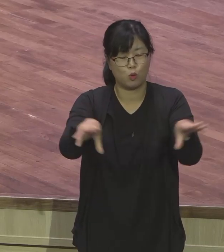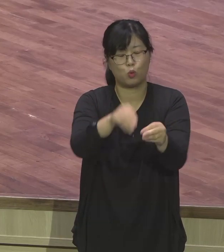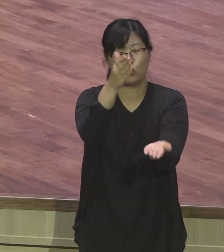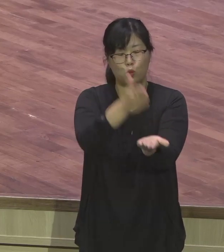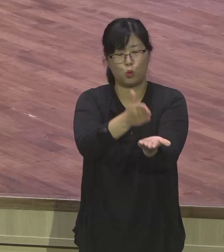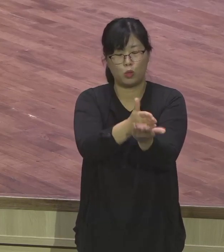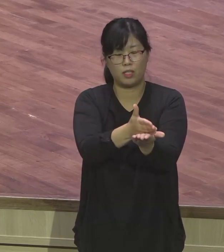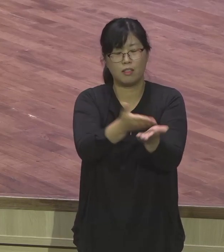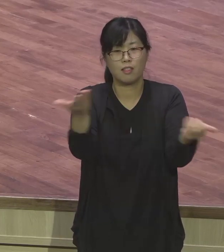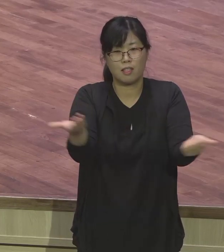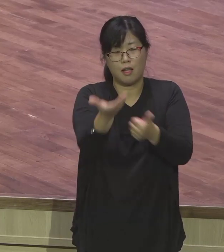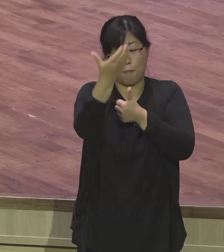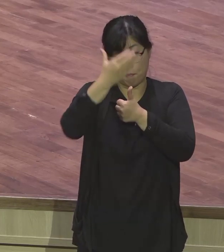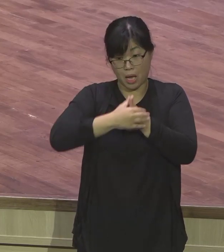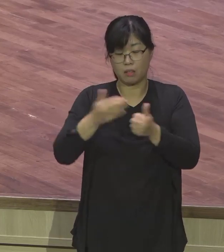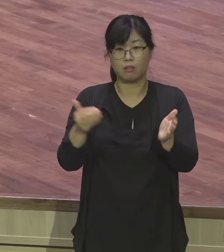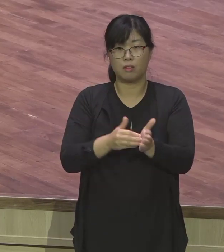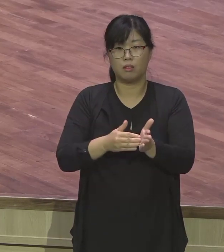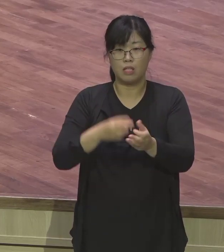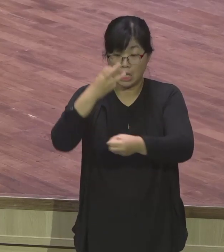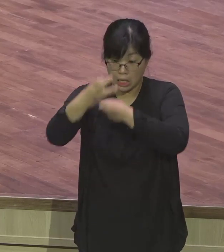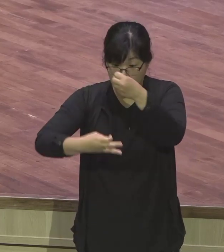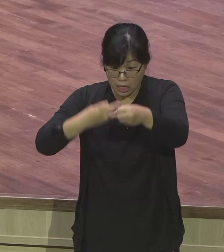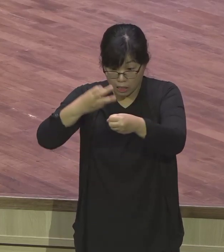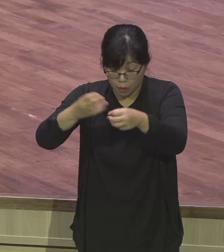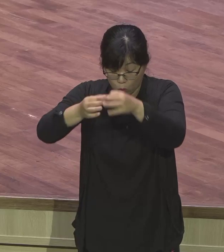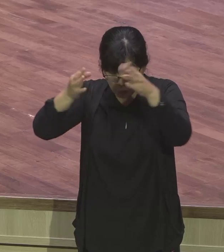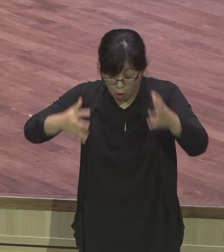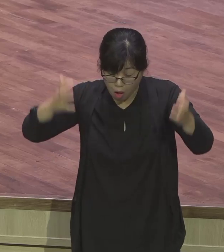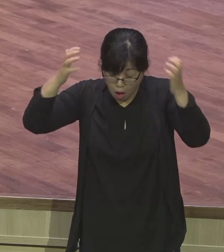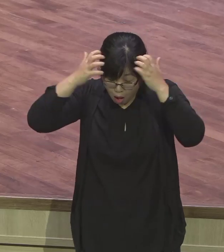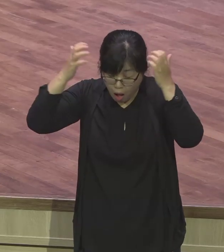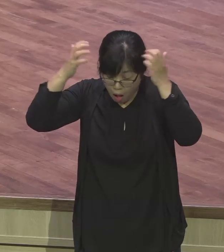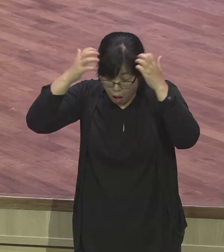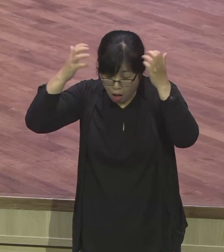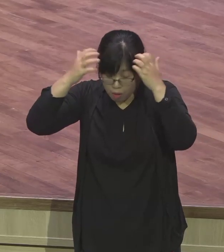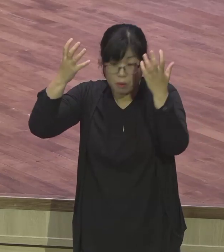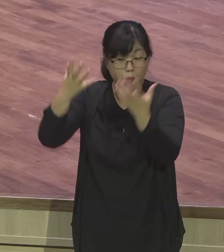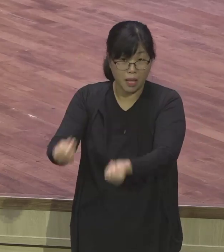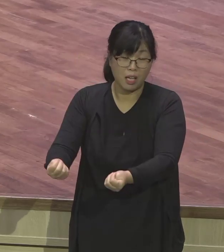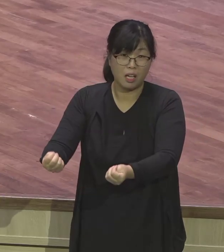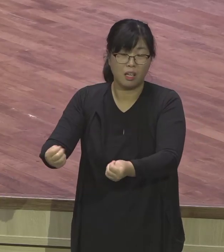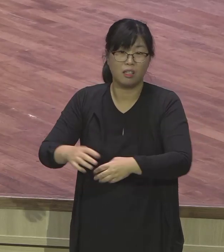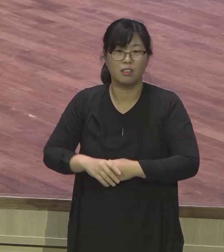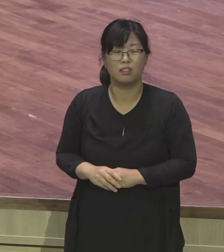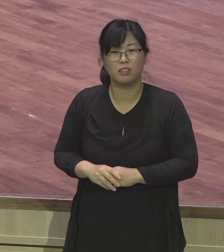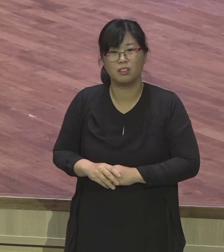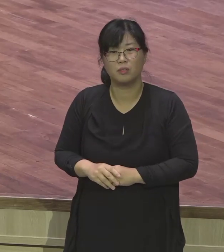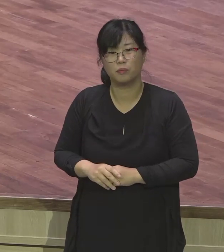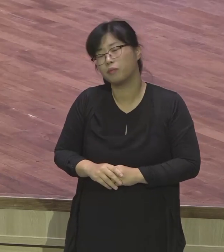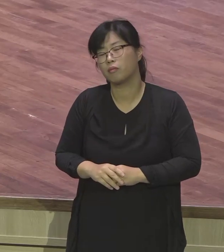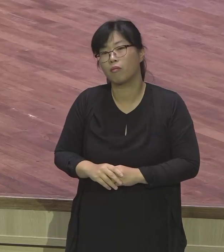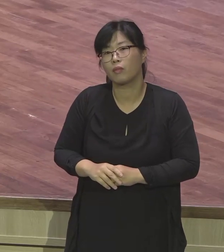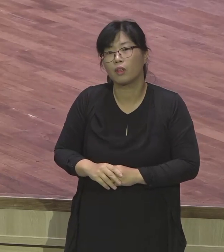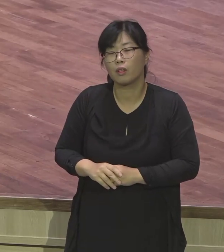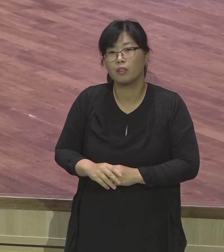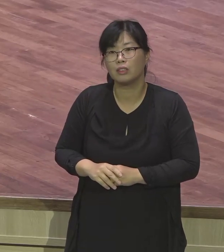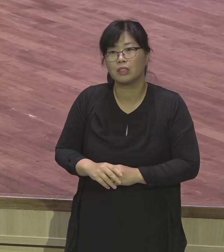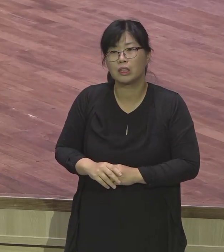고생고생 말로 없이 다해서 노예로 팔려온 것도 억울한데 억울하게 또 누명을 쓰고 감옥생활까지